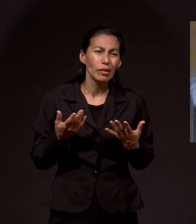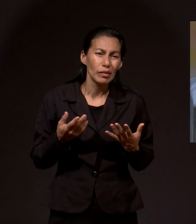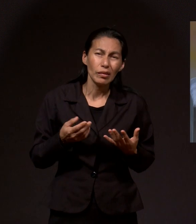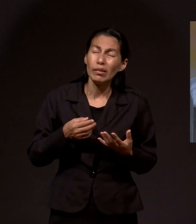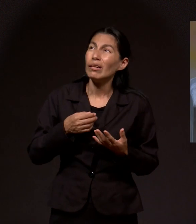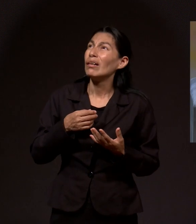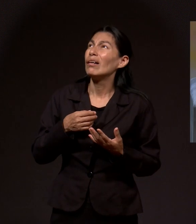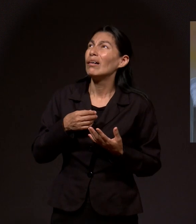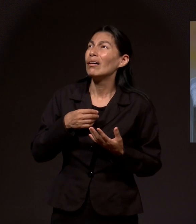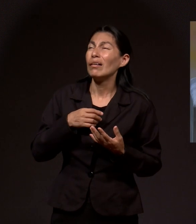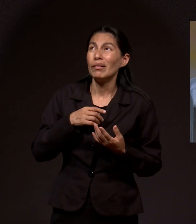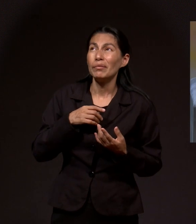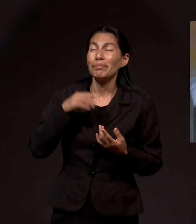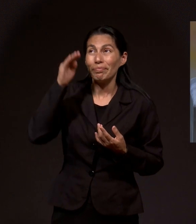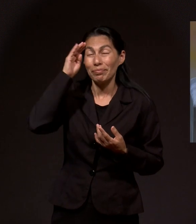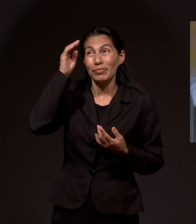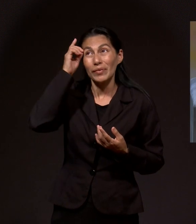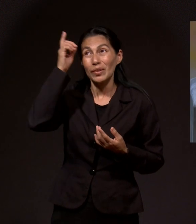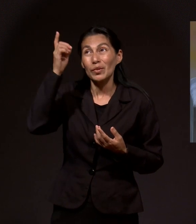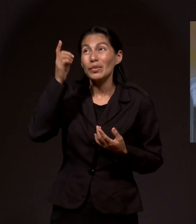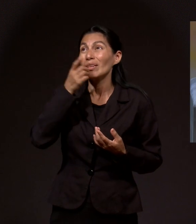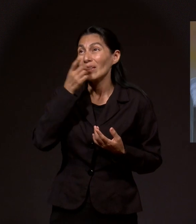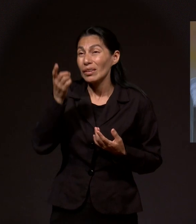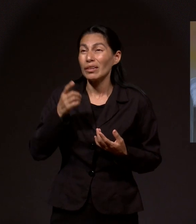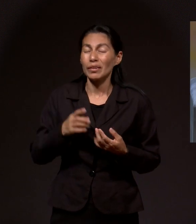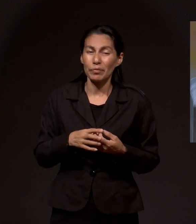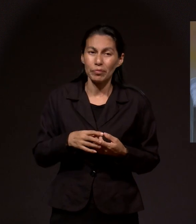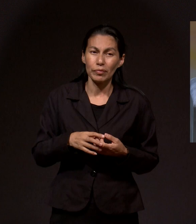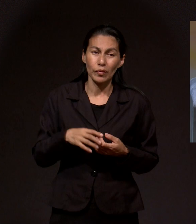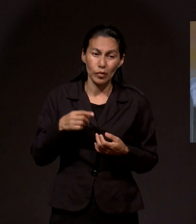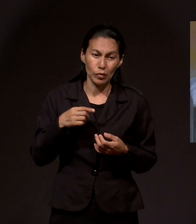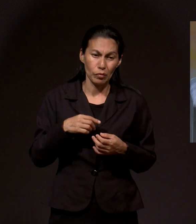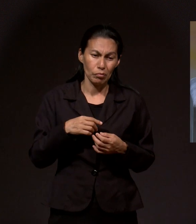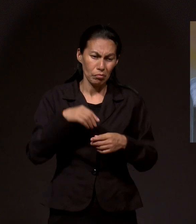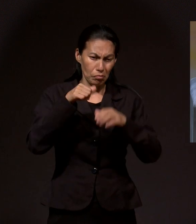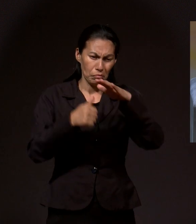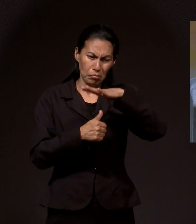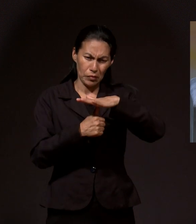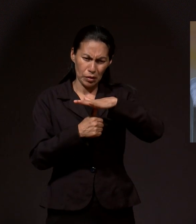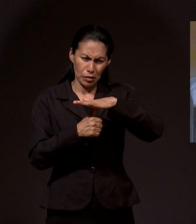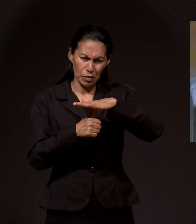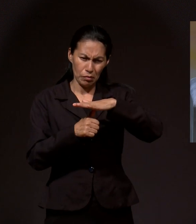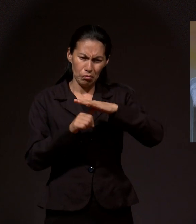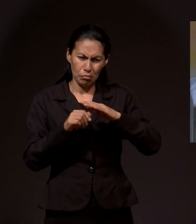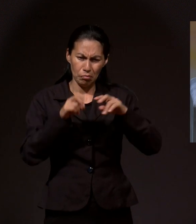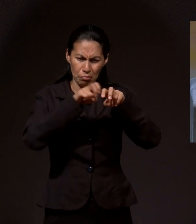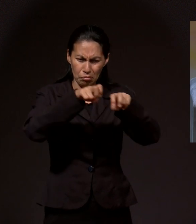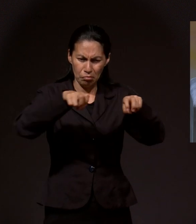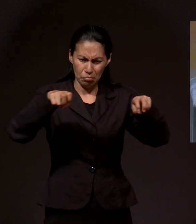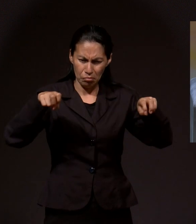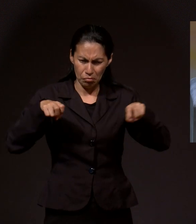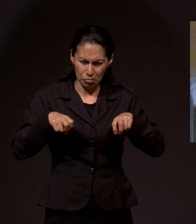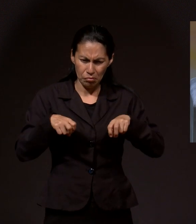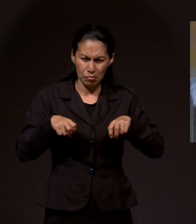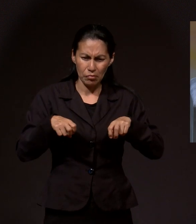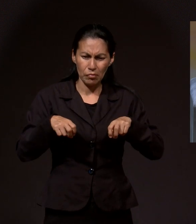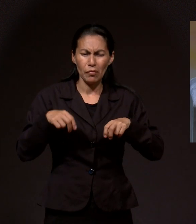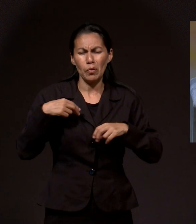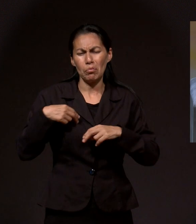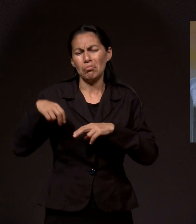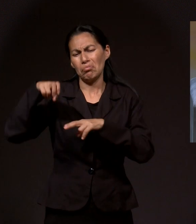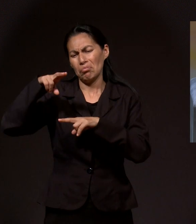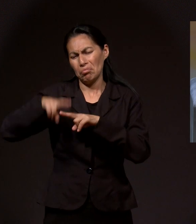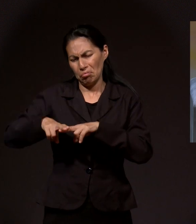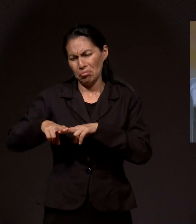Y no tardé más tiempo. Y fui así con toda mi tristeza. Me senté ahí en la mesa de la cocina.